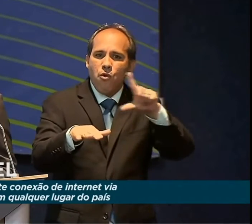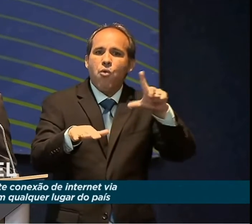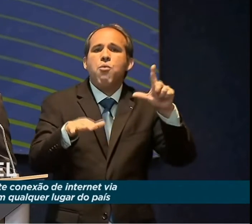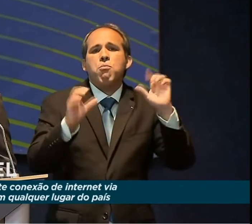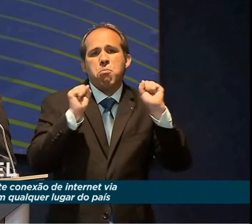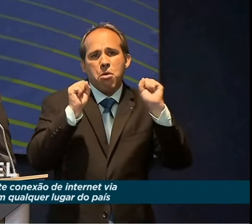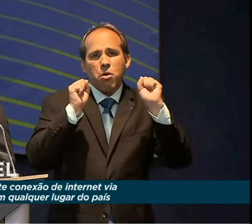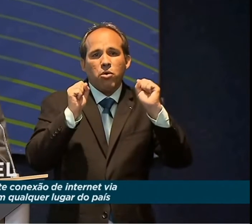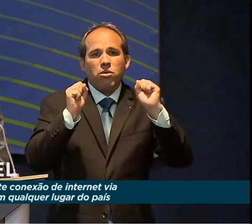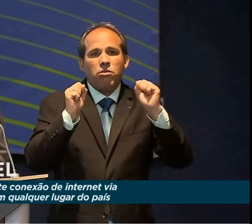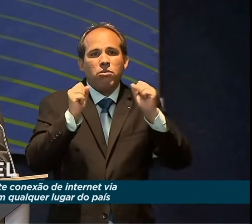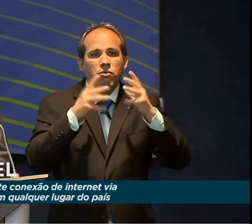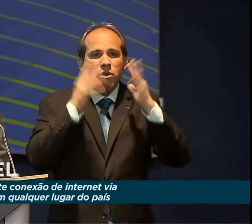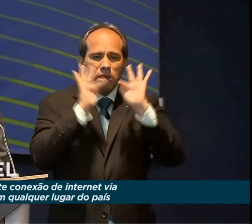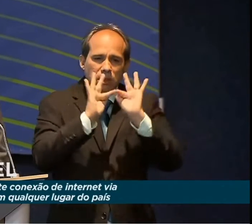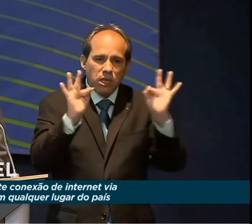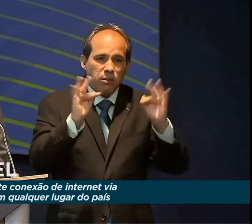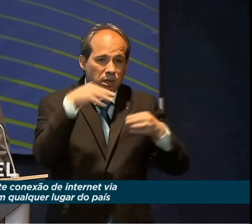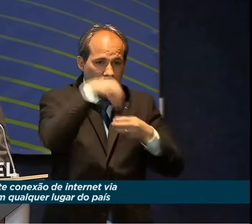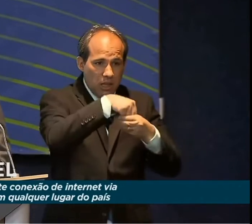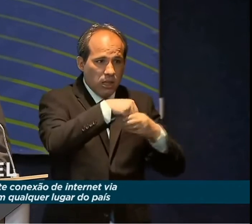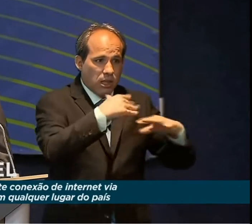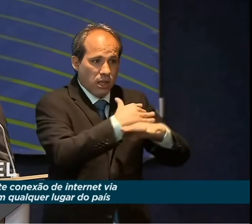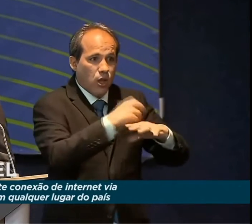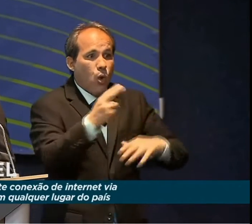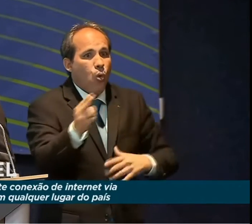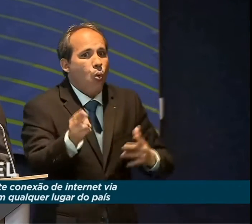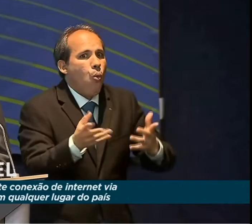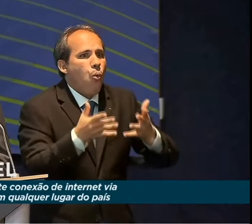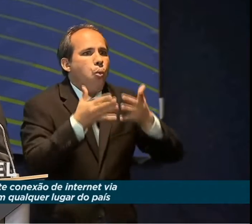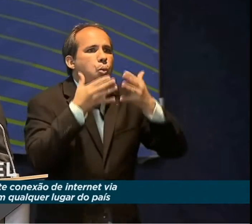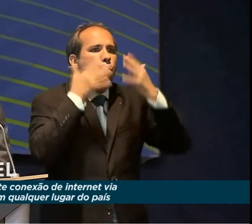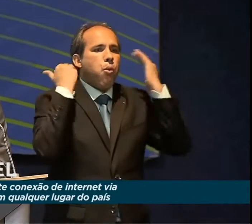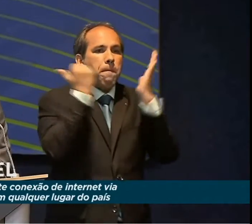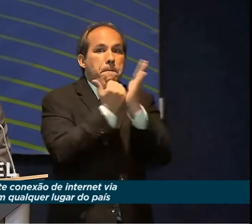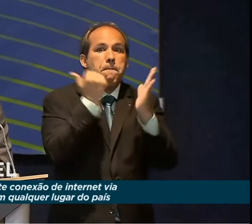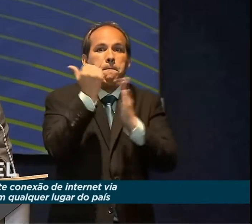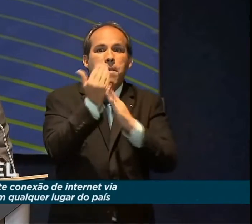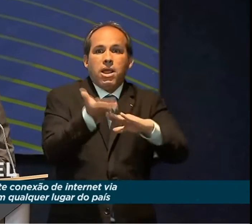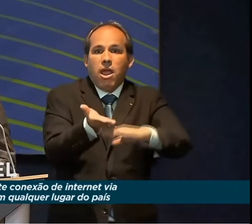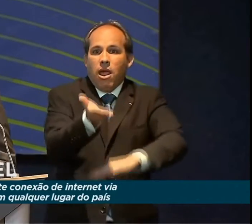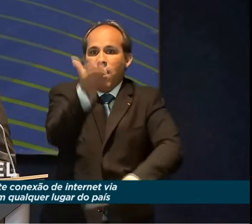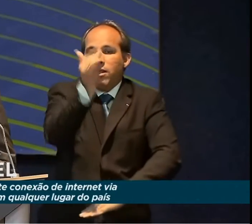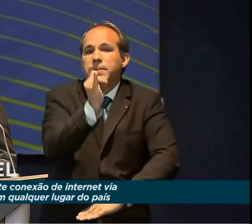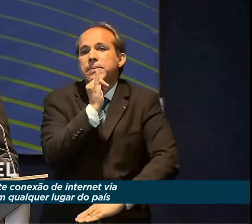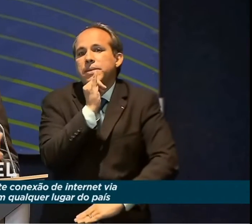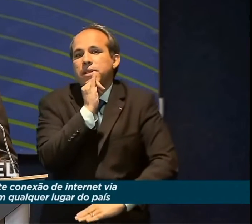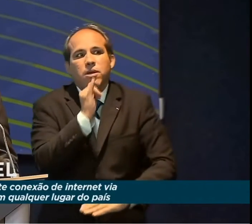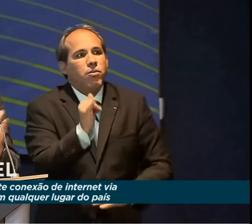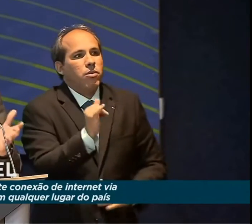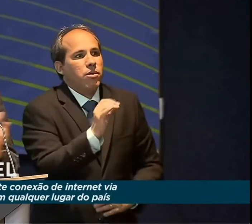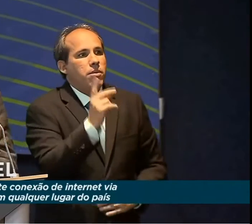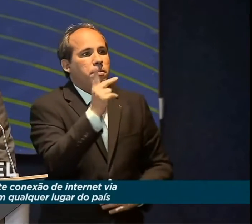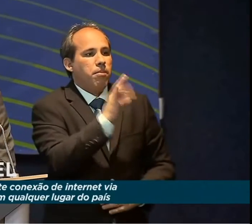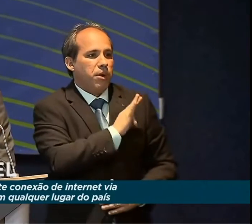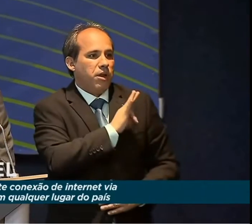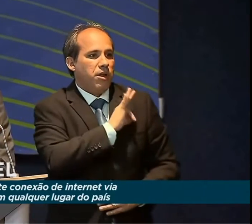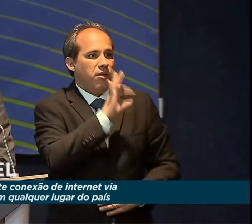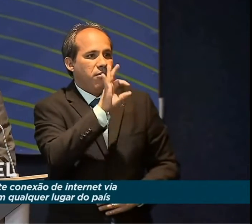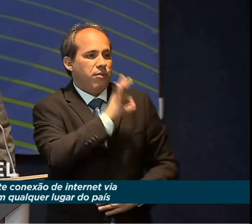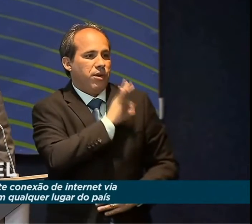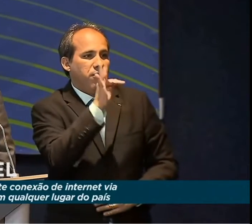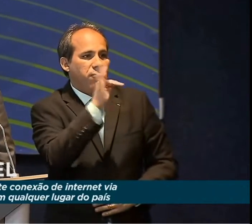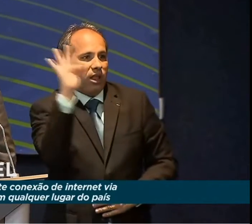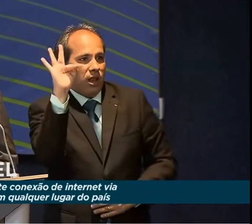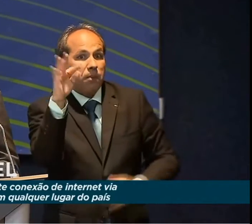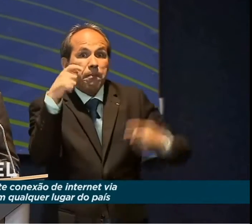velocidades baixas, andando aqui na cidade, ou velocidades mais altas, por exemplo, caso a Polícia Federal, a Polícia Rodoviária Federal,